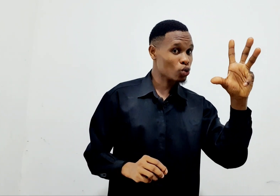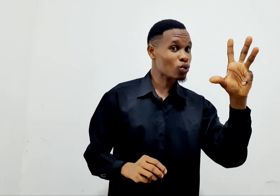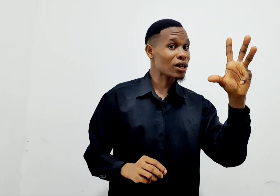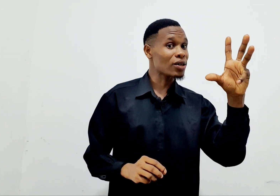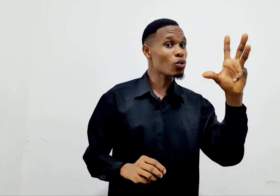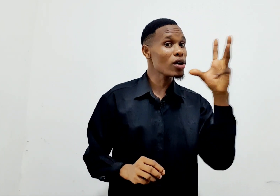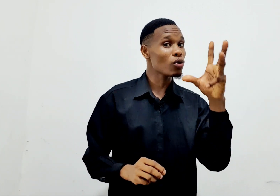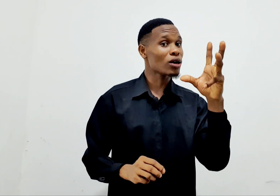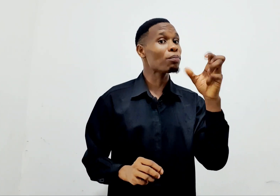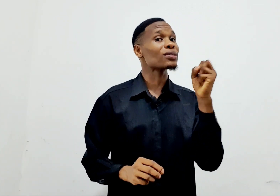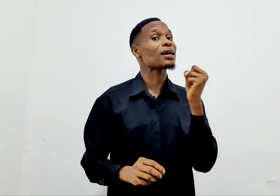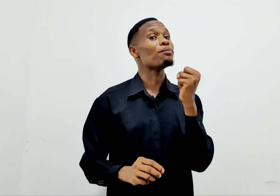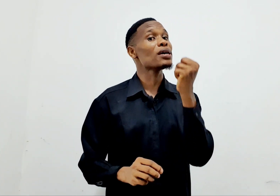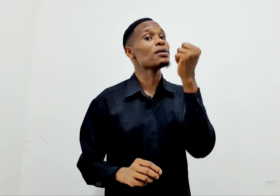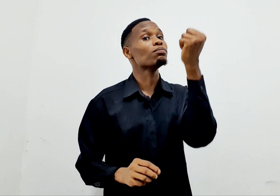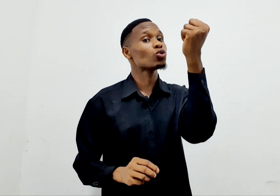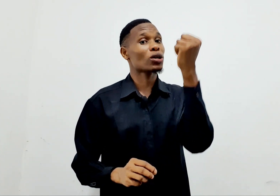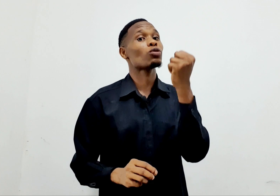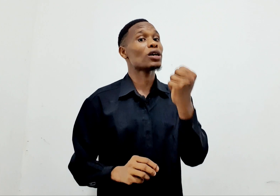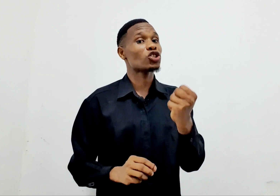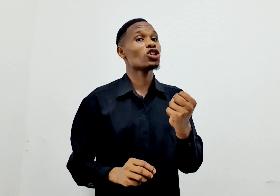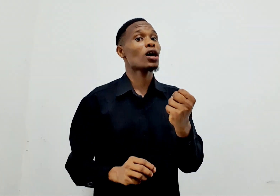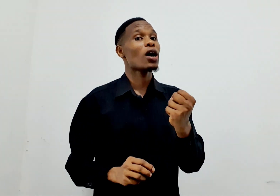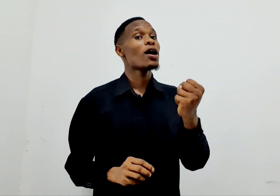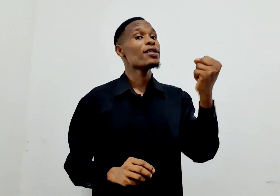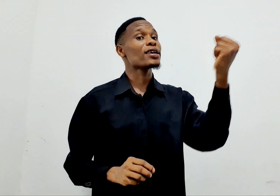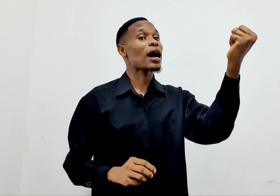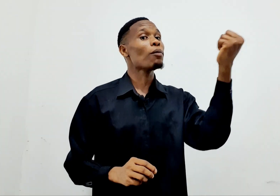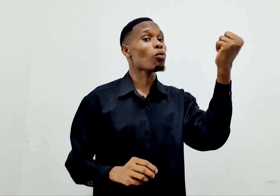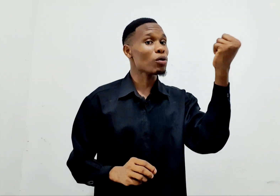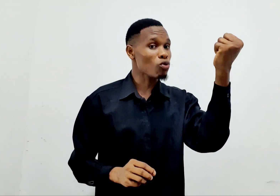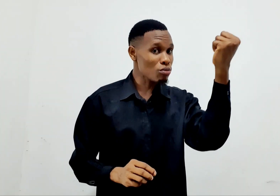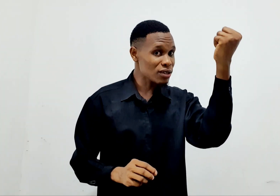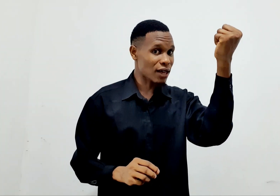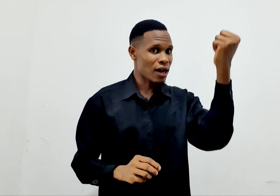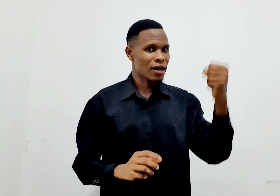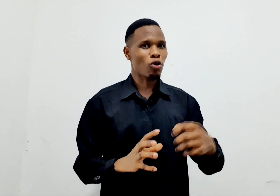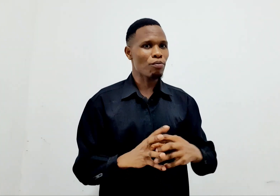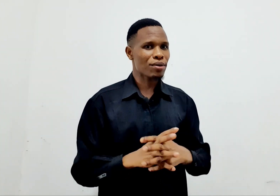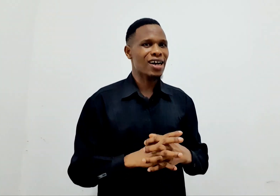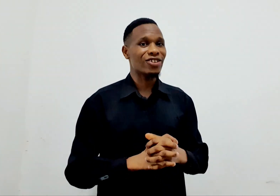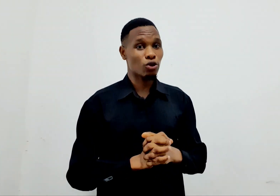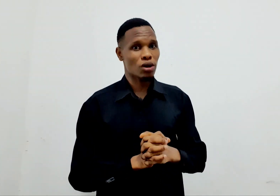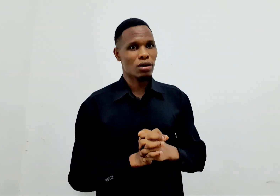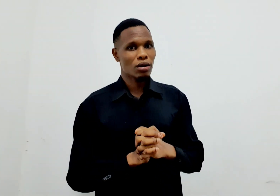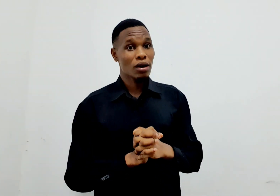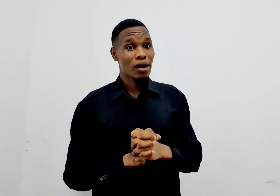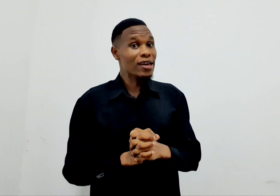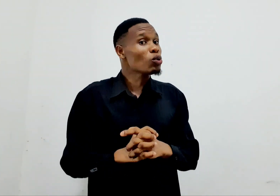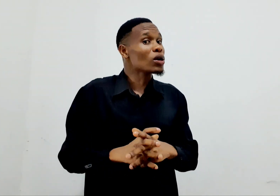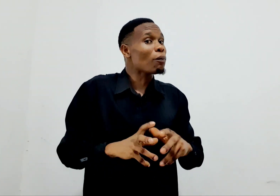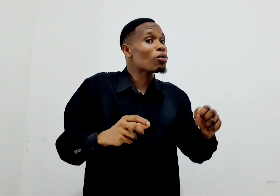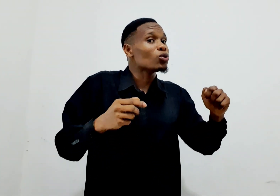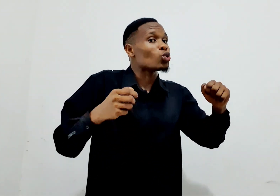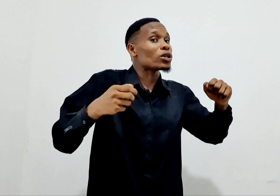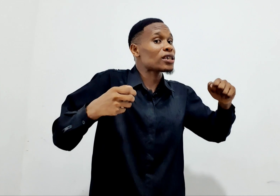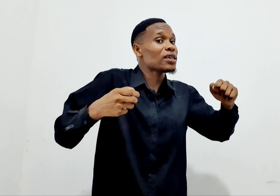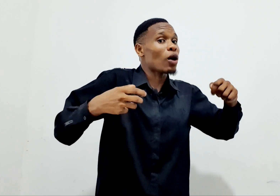Ususa ni wewe unapo samehe mtu na kumachiria. Ni kama umemumbiza na kumpiga jue. Lakini unapo mchukia.